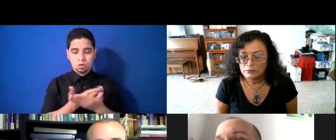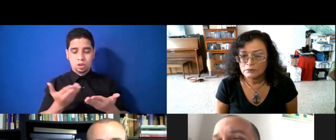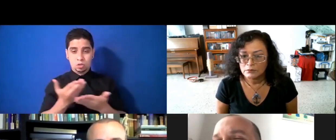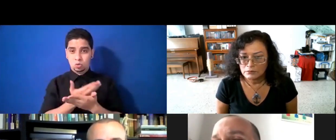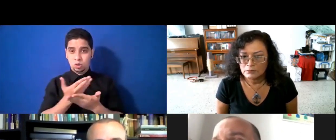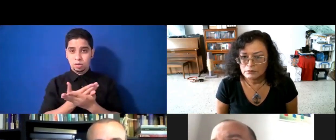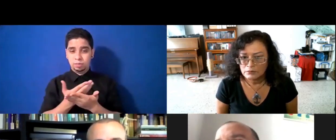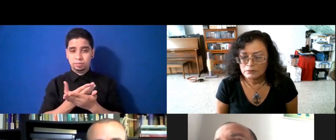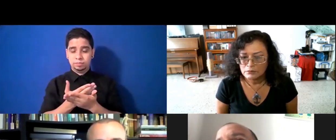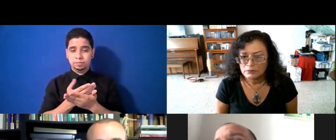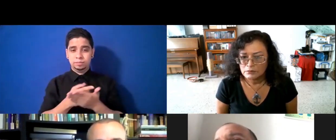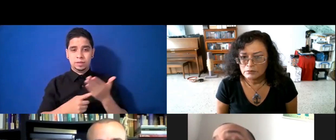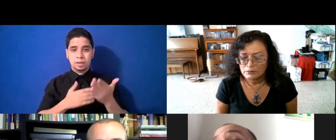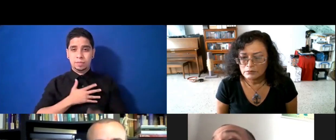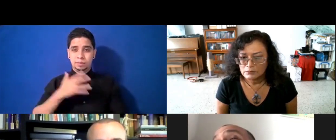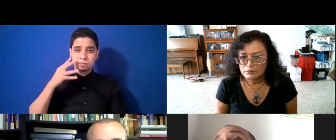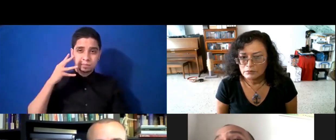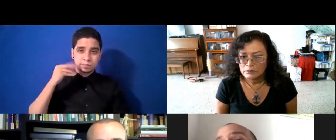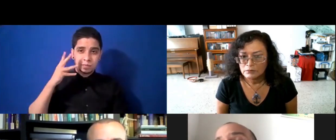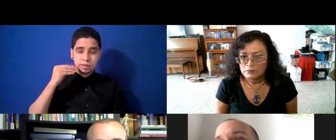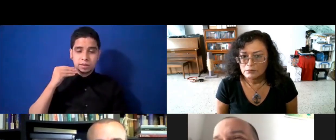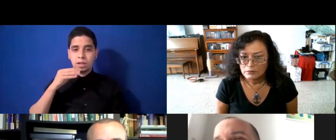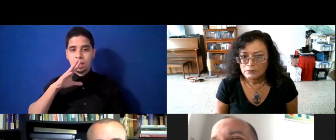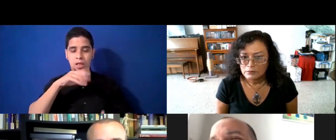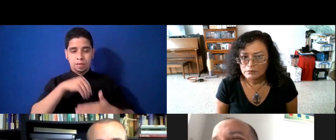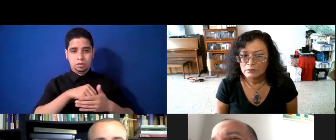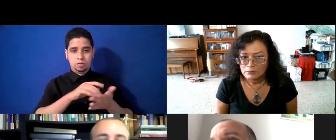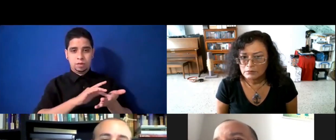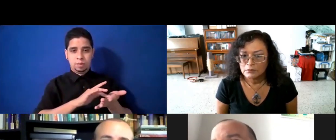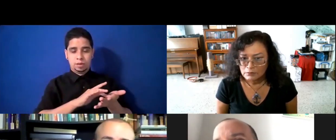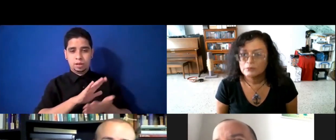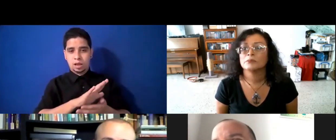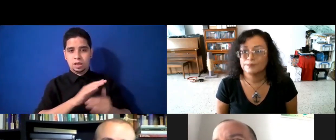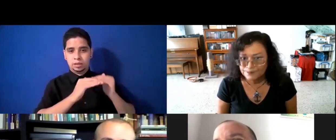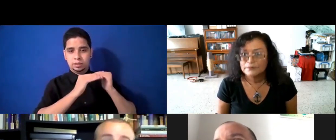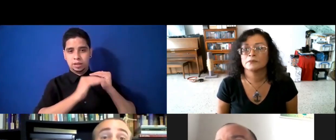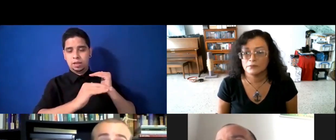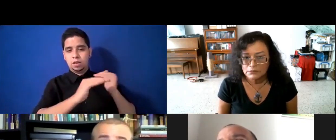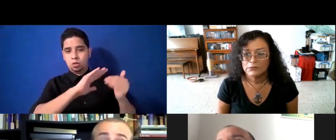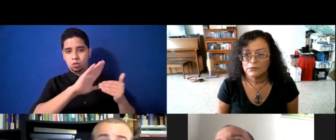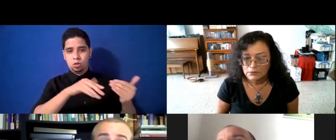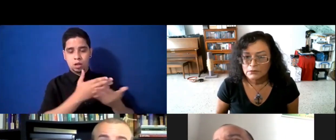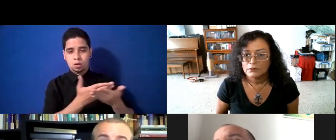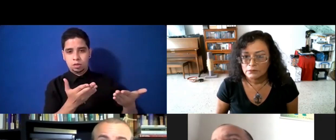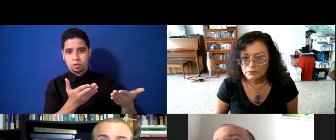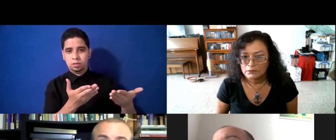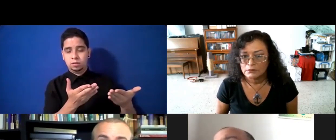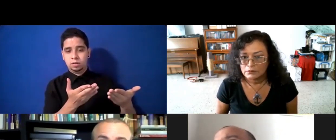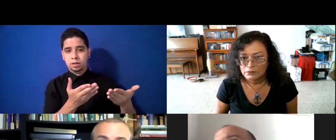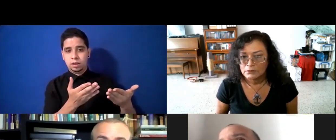mi experiencia en la industria farmacéutica, donde los estándares para todo, absolutamente todo, eran tan altos, son